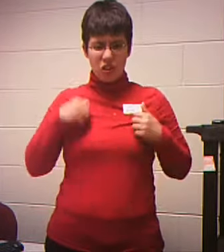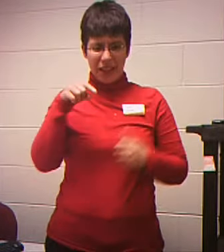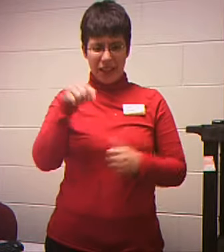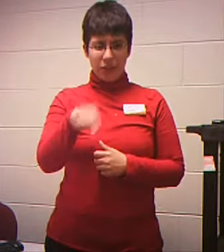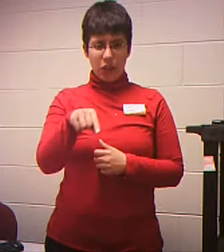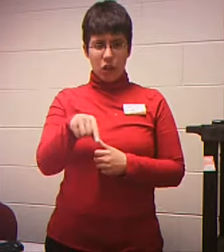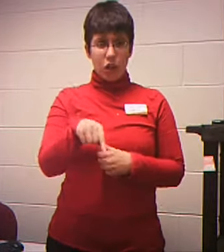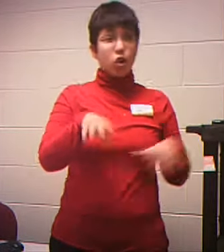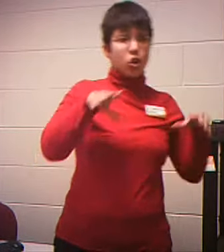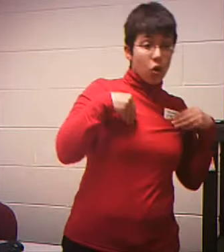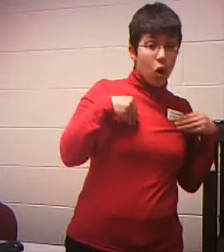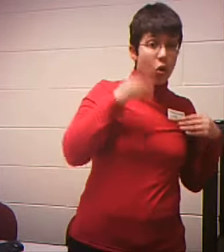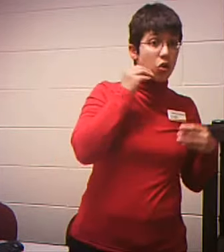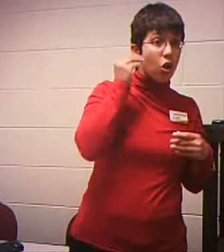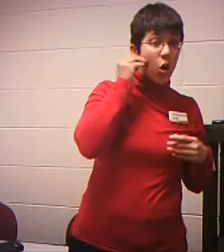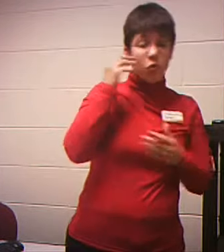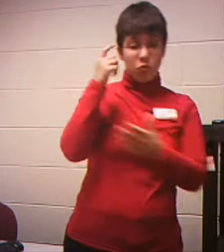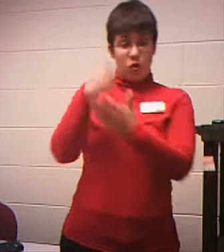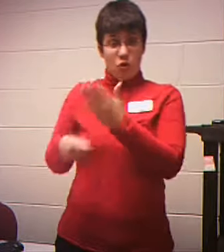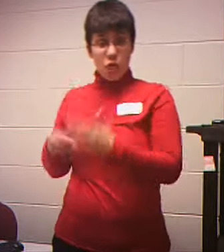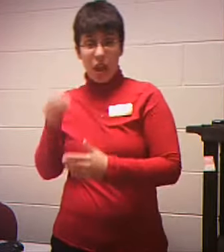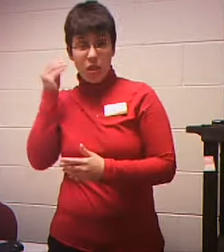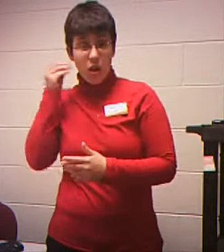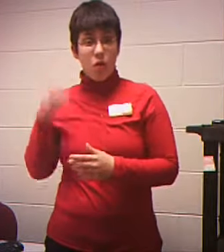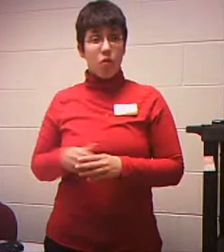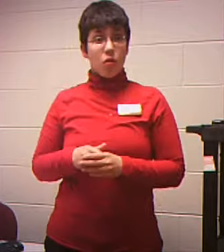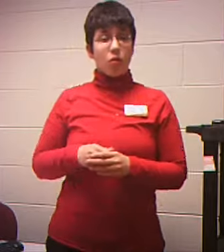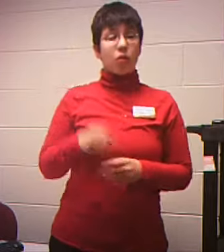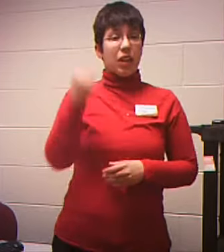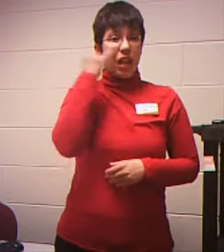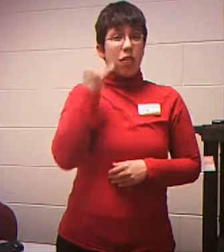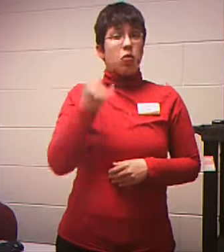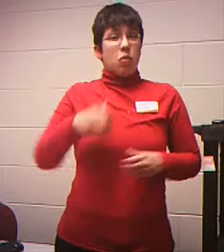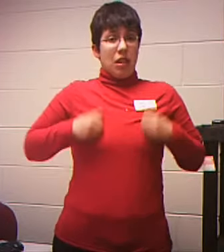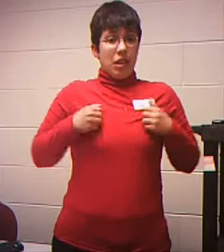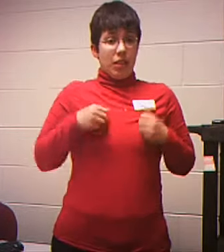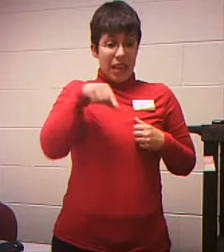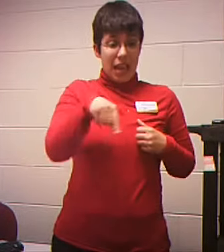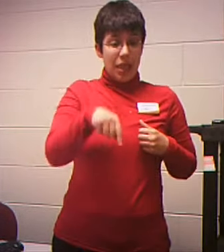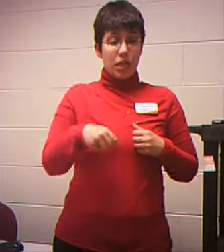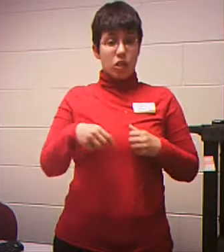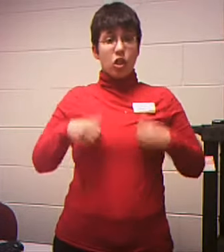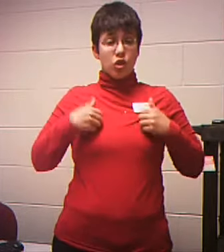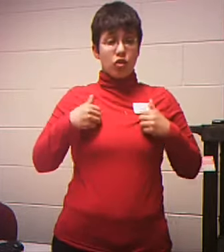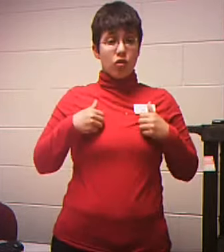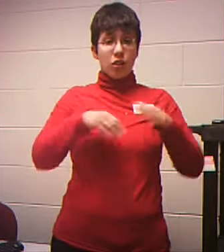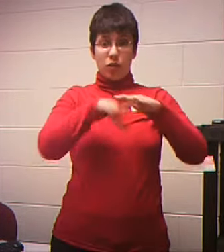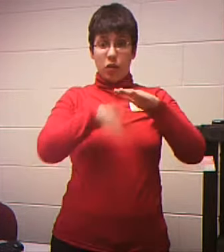If you've been At your current address For less than two years Then you need to put in A previous